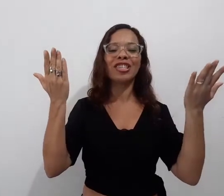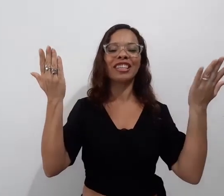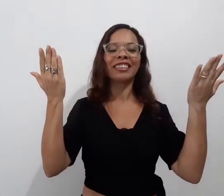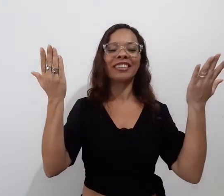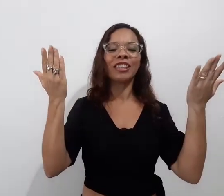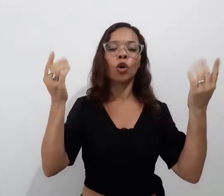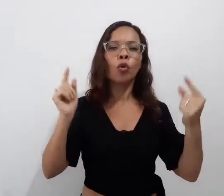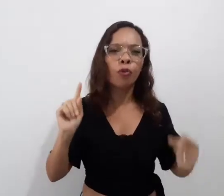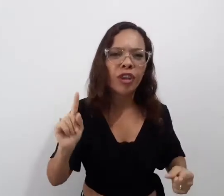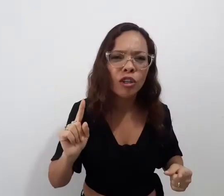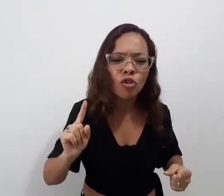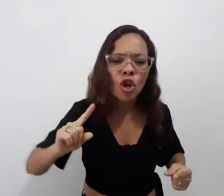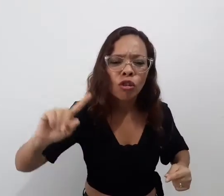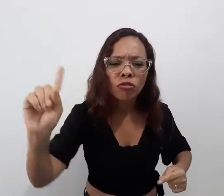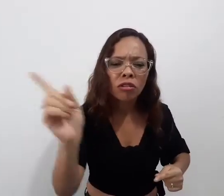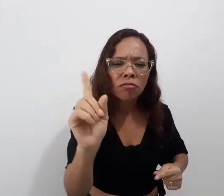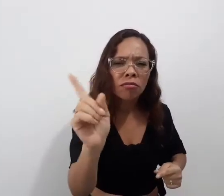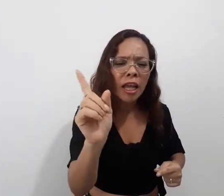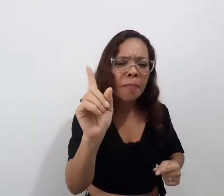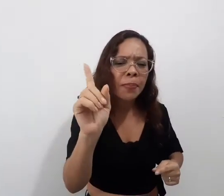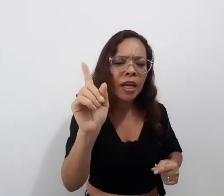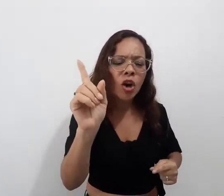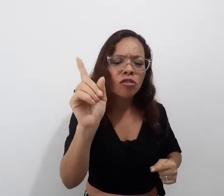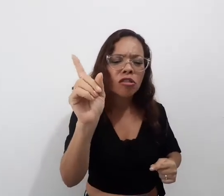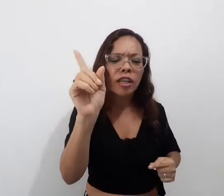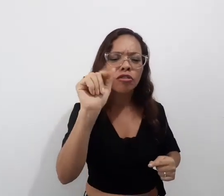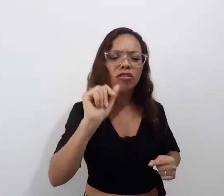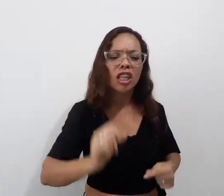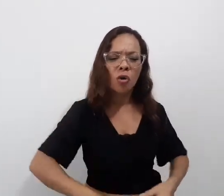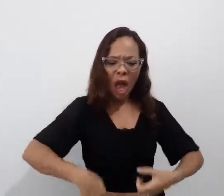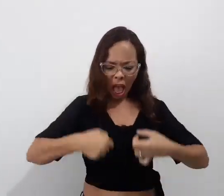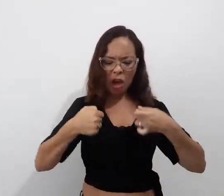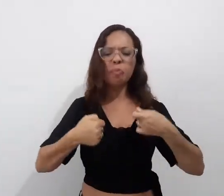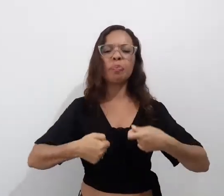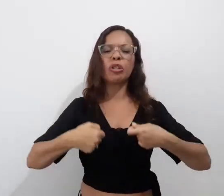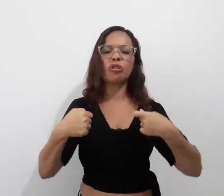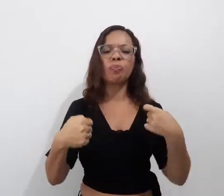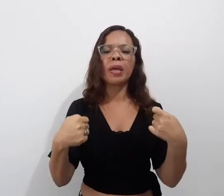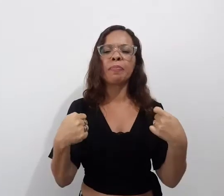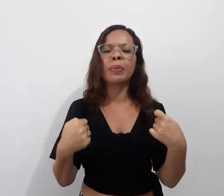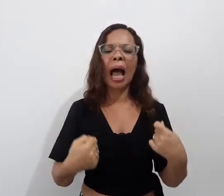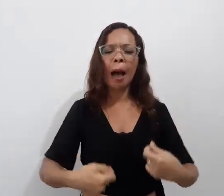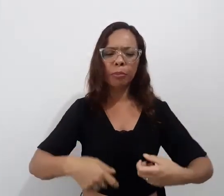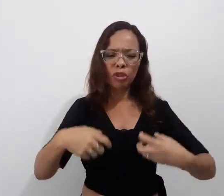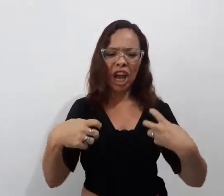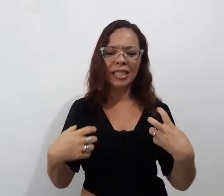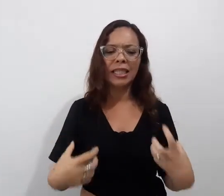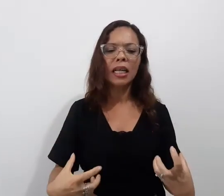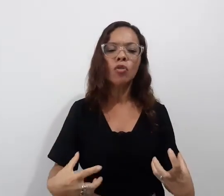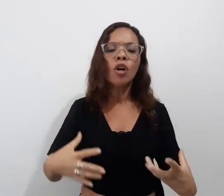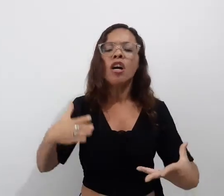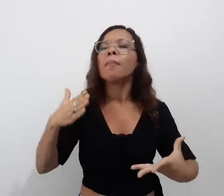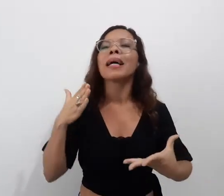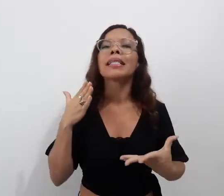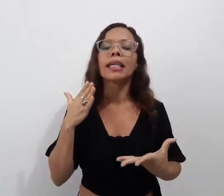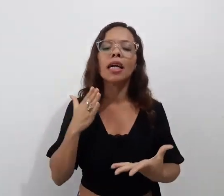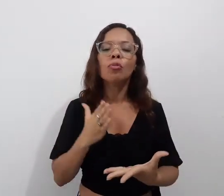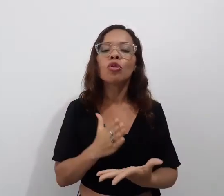O vírus não tem preconceito não, é um bicho bem brabo de ação, mas sigamos